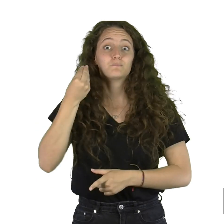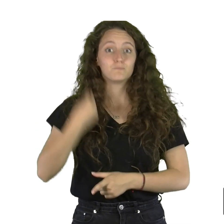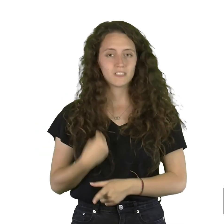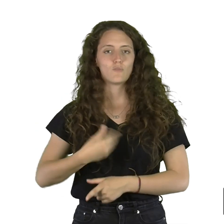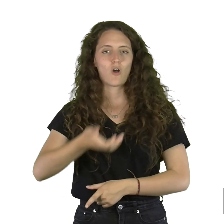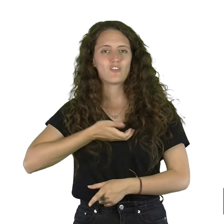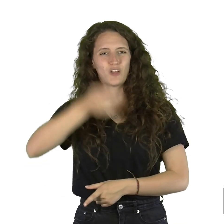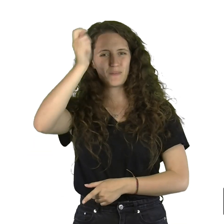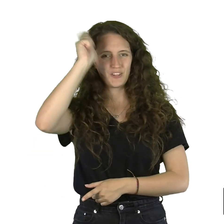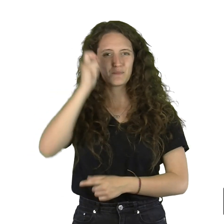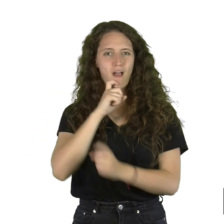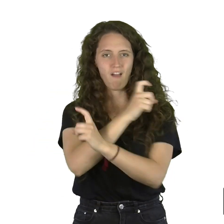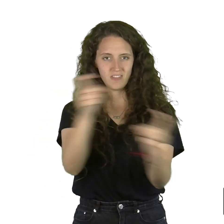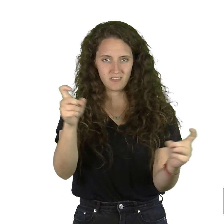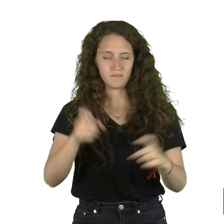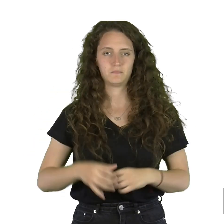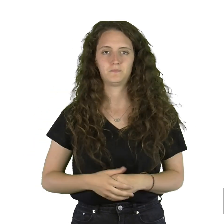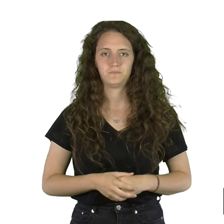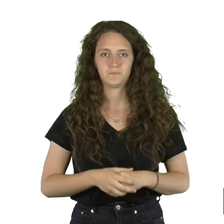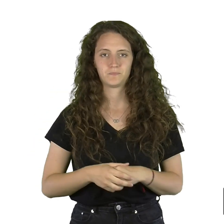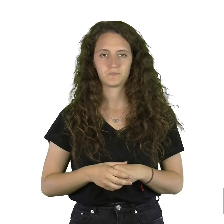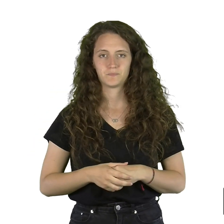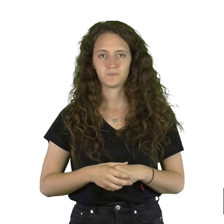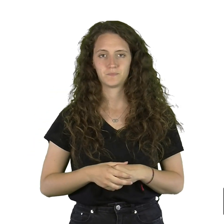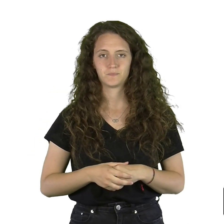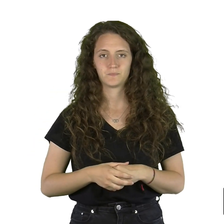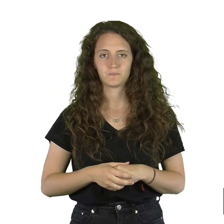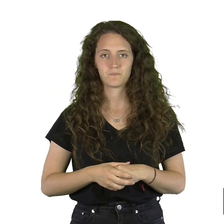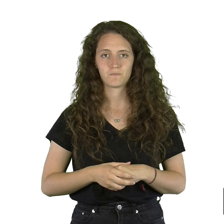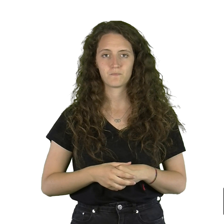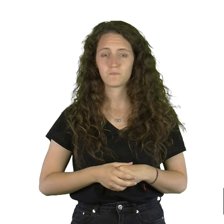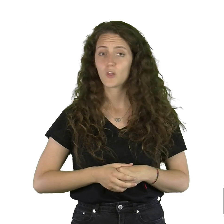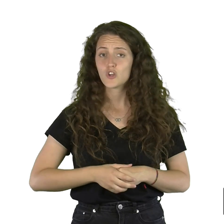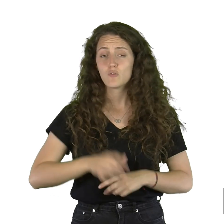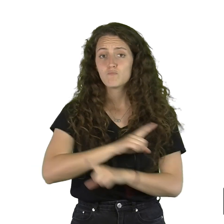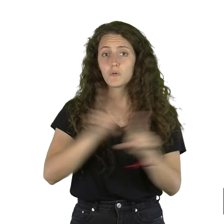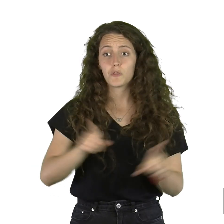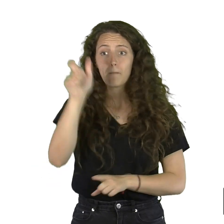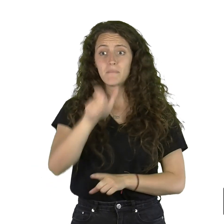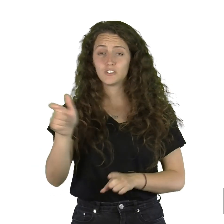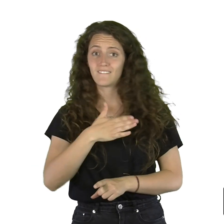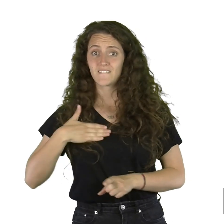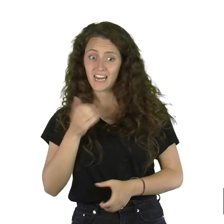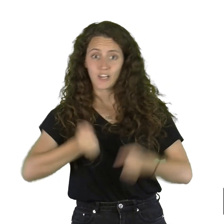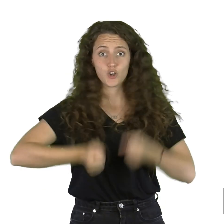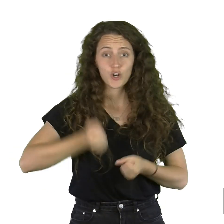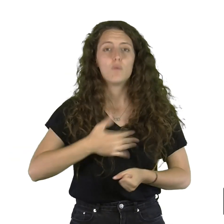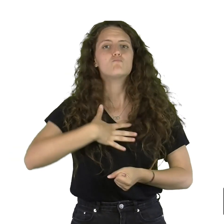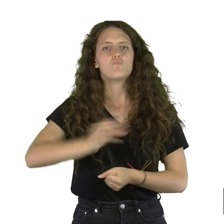disponga el Ayuntamiento de Pamplona En ningún caso, quienes deseen correr podrán entrar